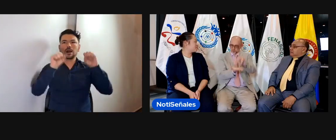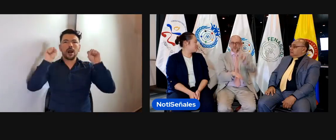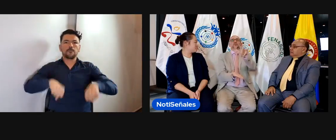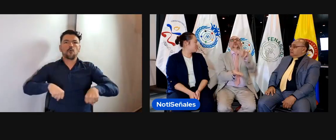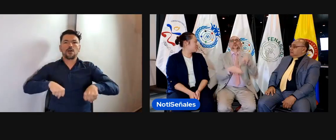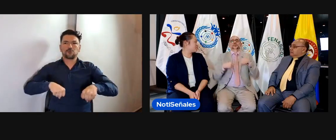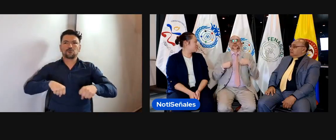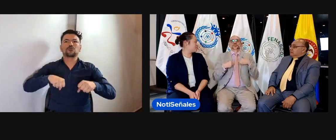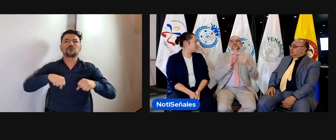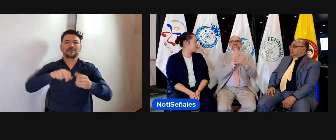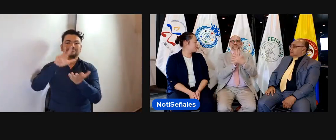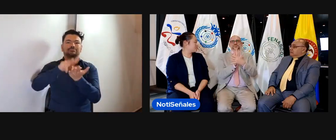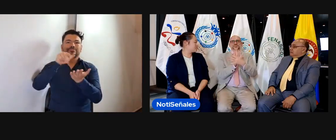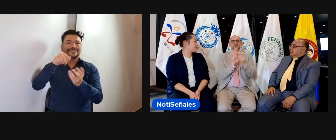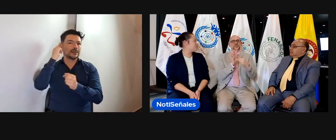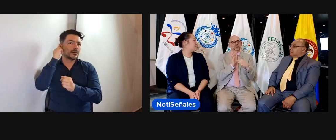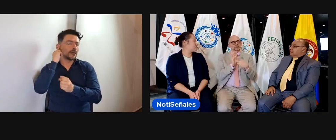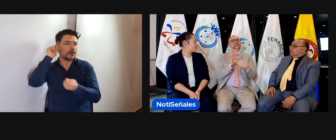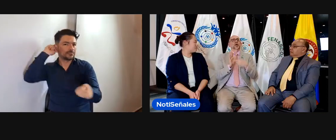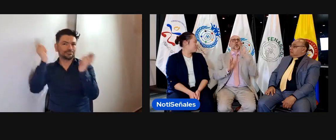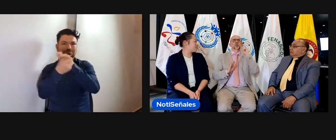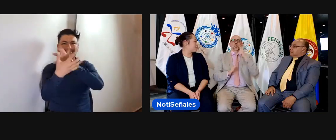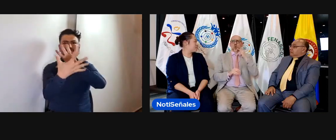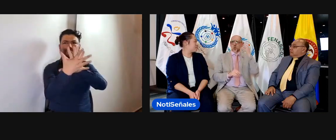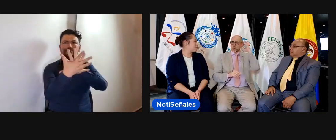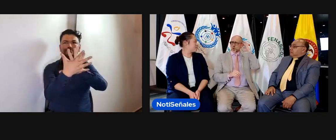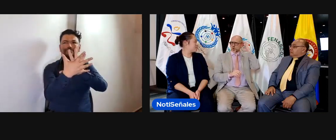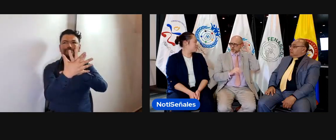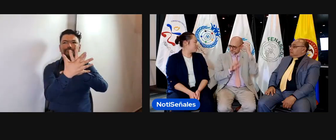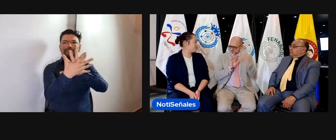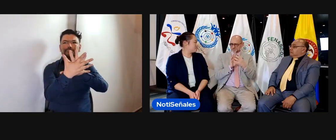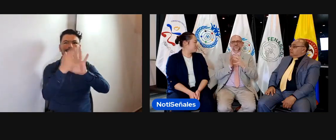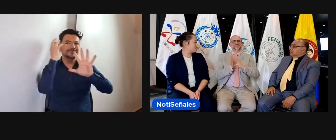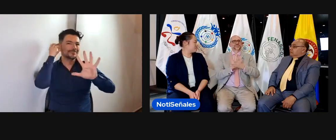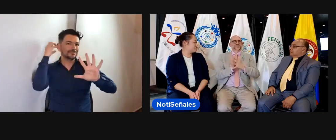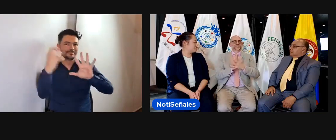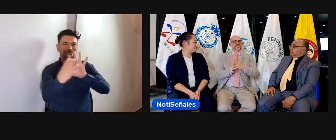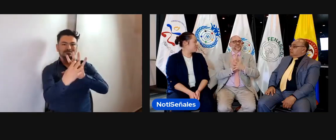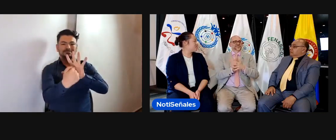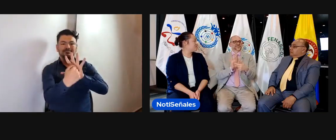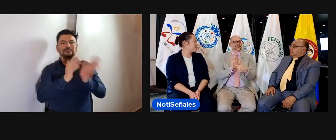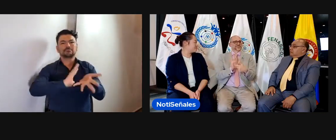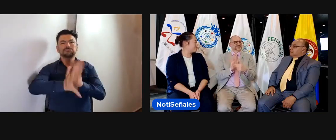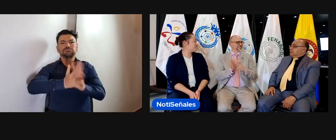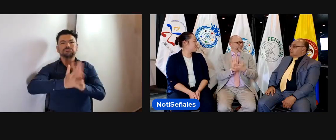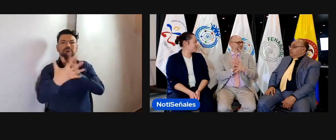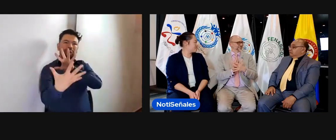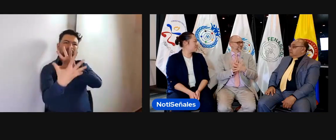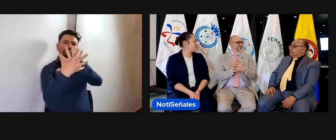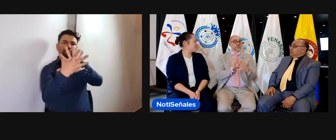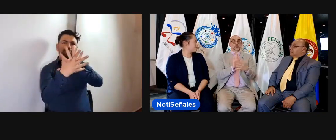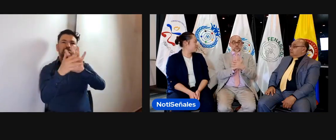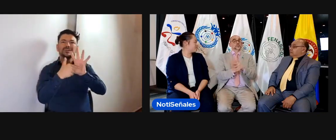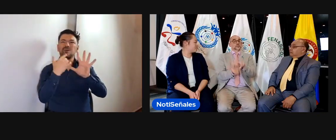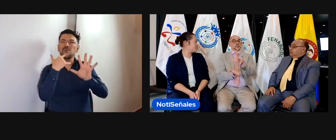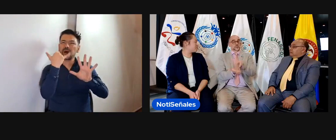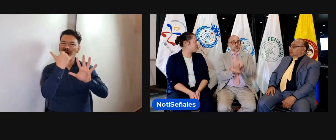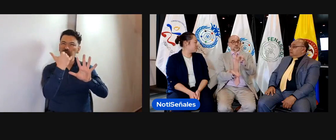Este el de la lengua de señas, ese lo aprobó la junta, y pues, lo que buscamos es que sea allí